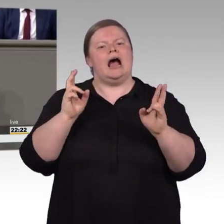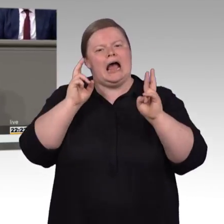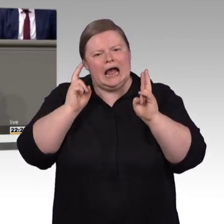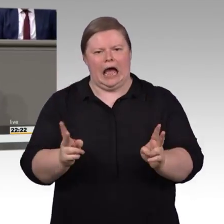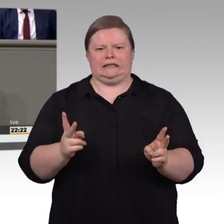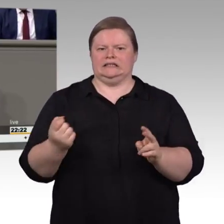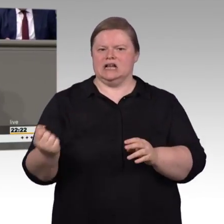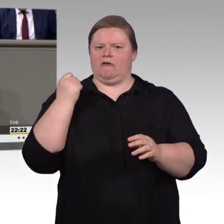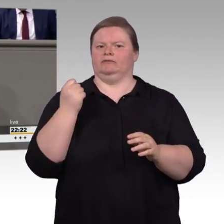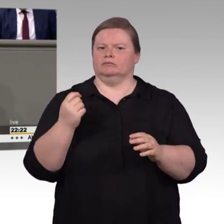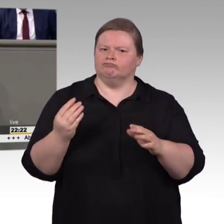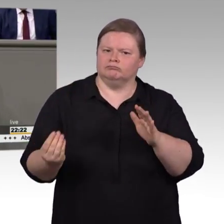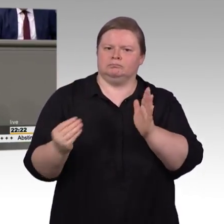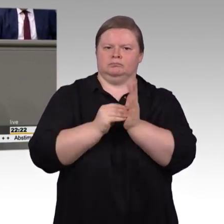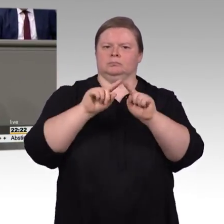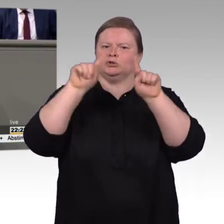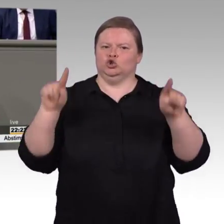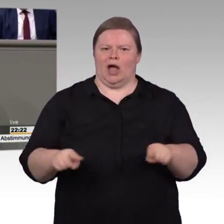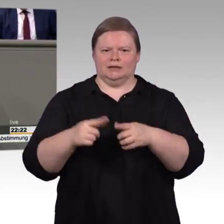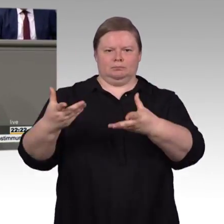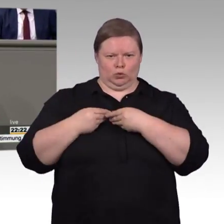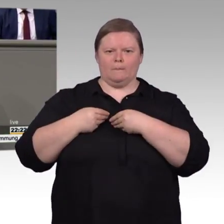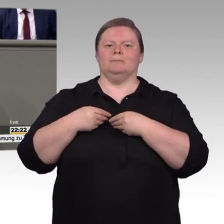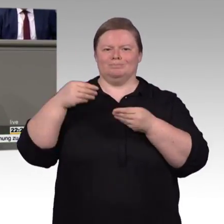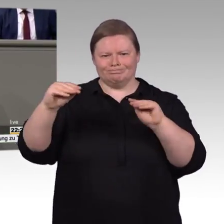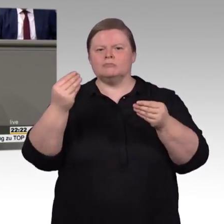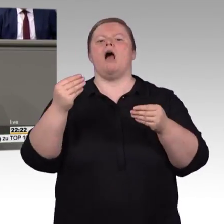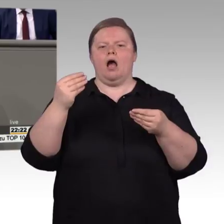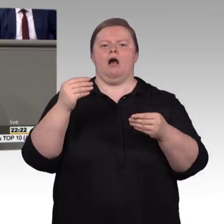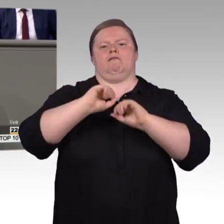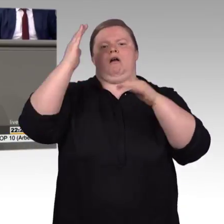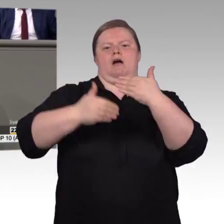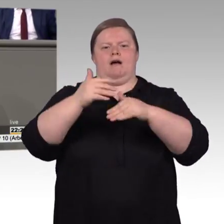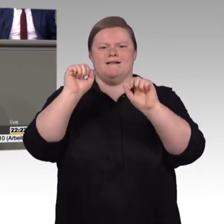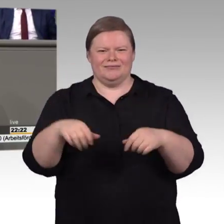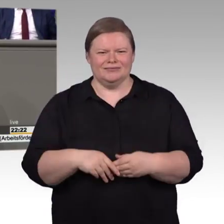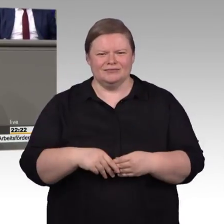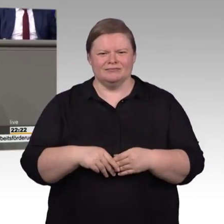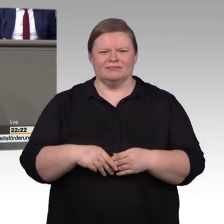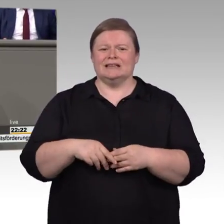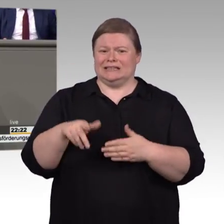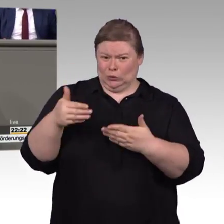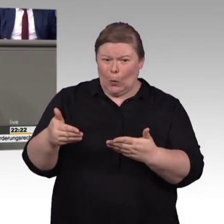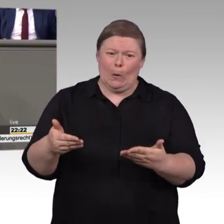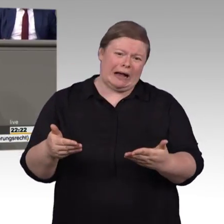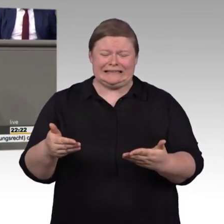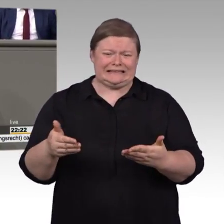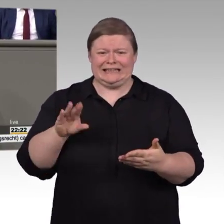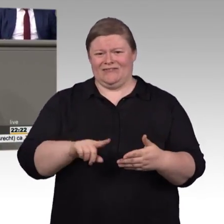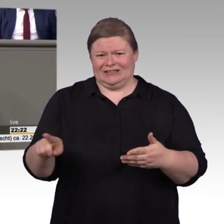Bescheide haben, mit denen sie dann auskommen müssen. Das kann so nicht sein. Deswegen ist es so, dass wir hier den